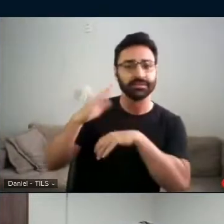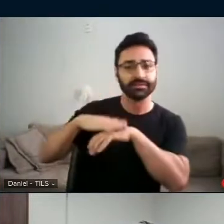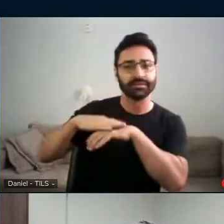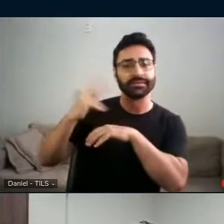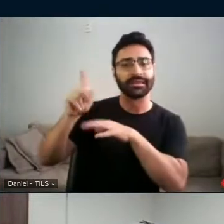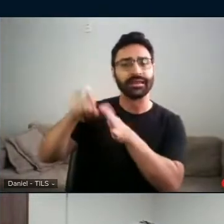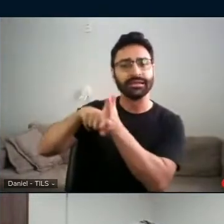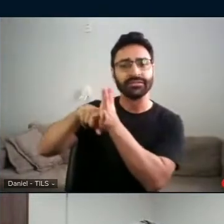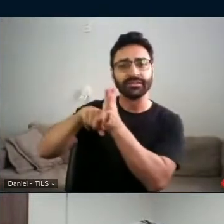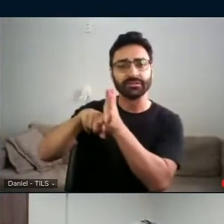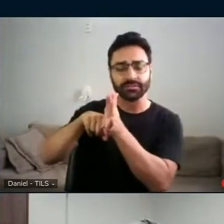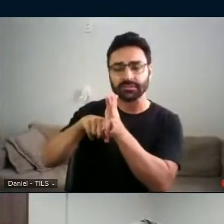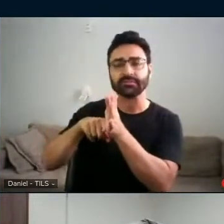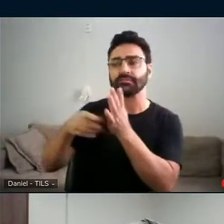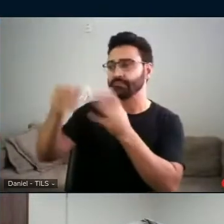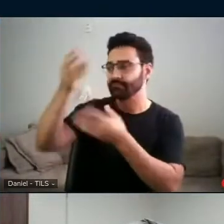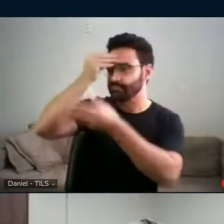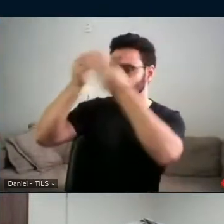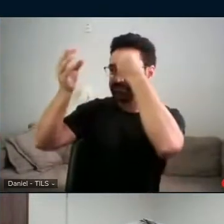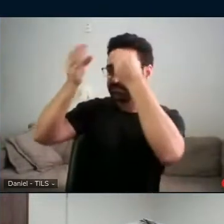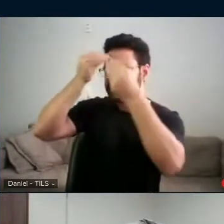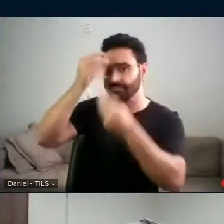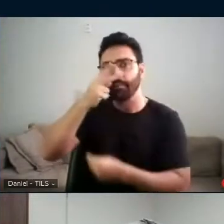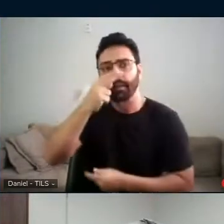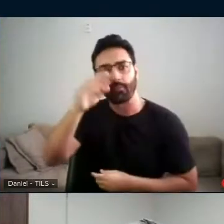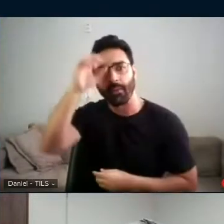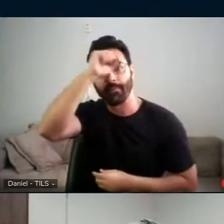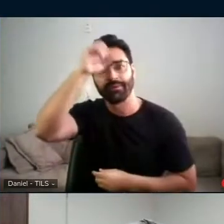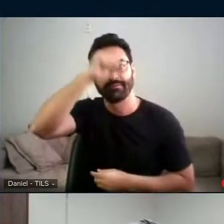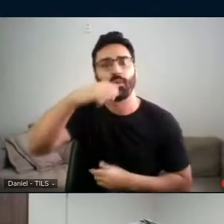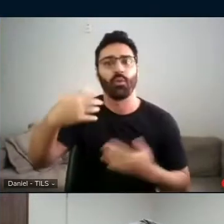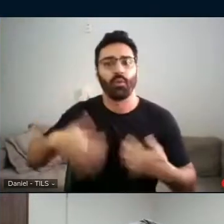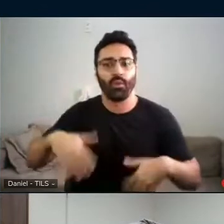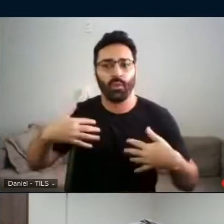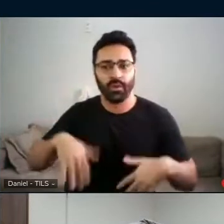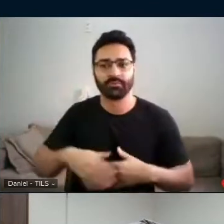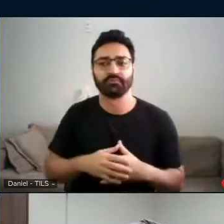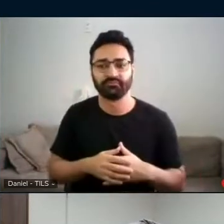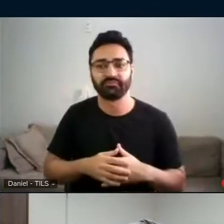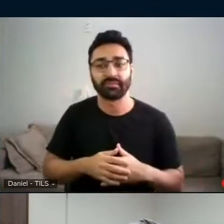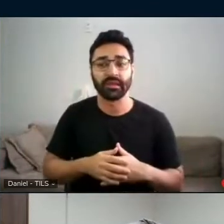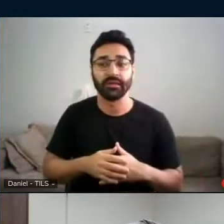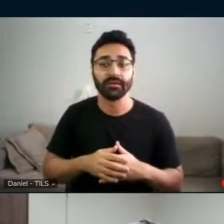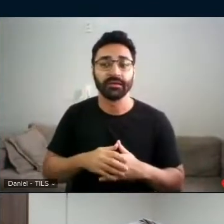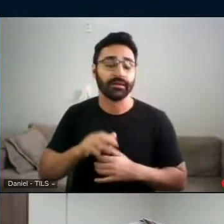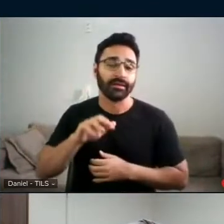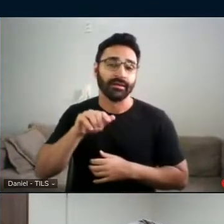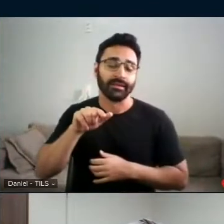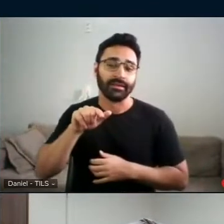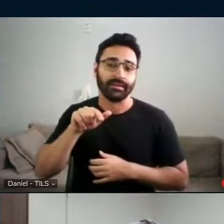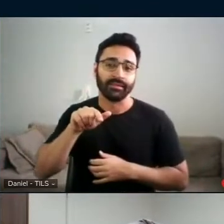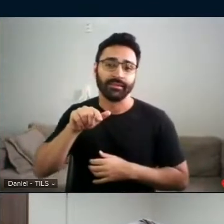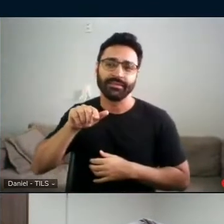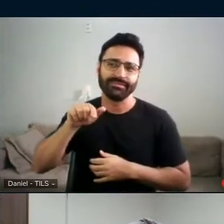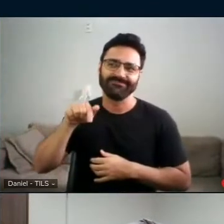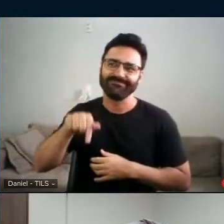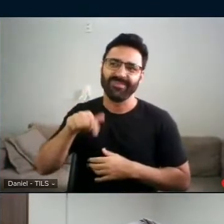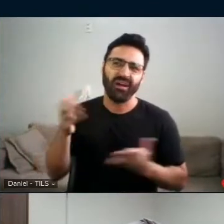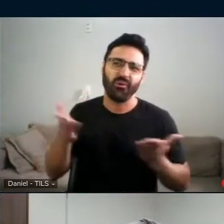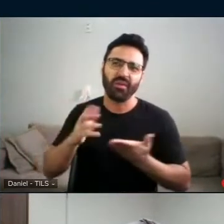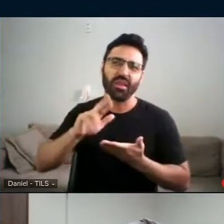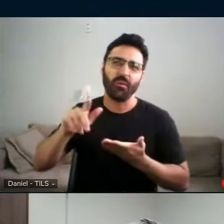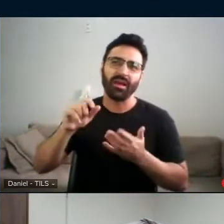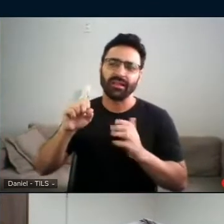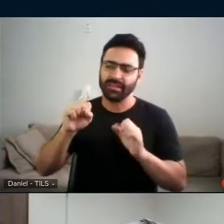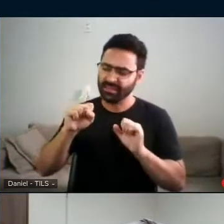aprendido muito com a Tati. Eu costumo dizer que essa não é uma defesa, é um nome